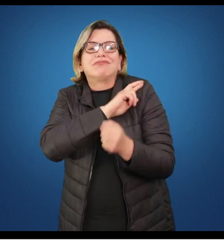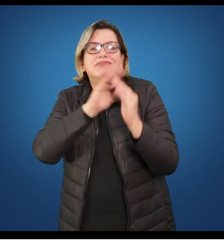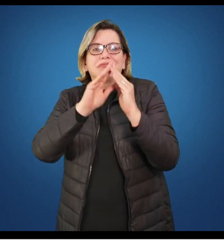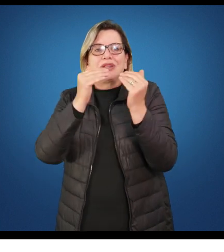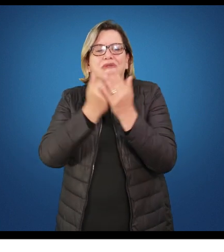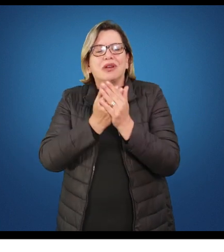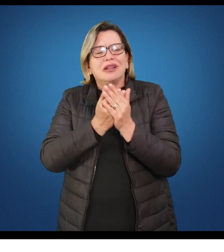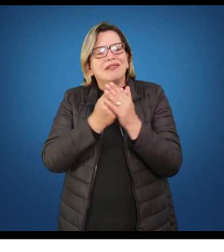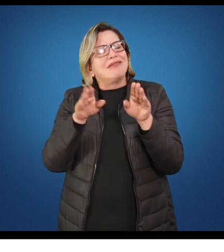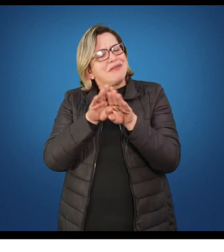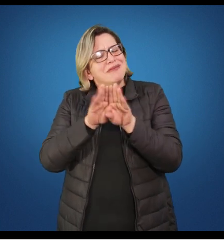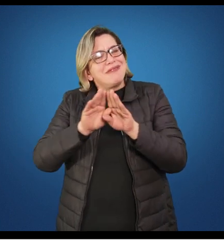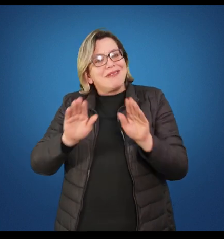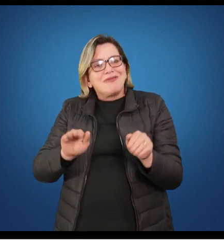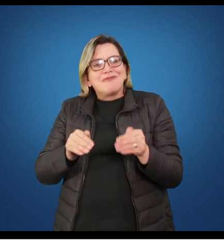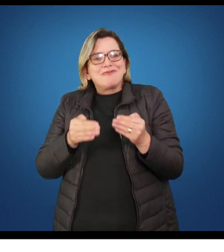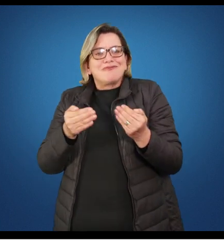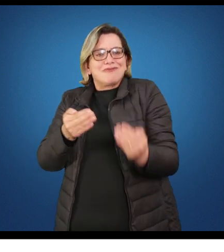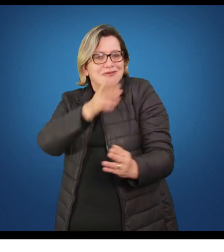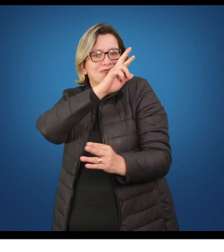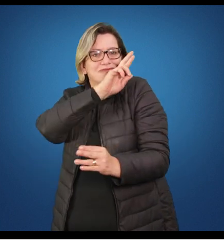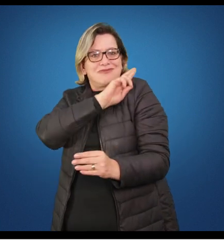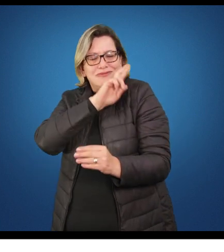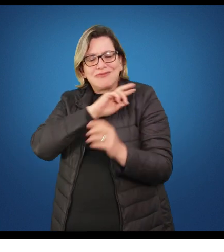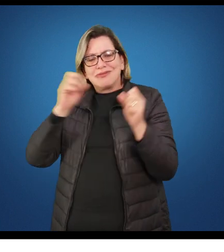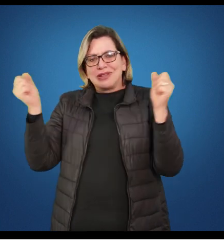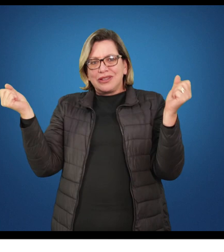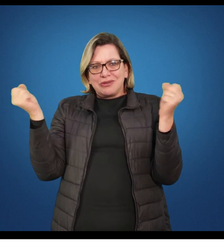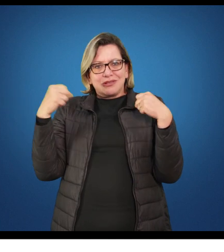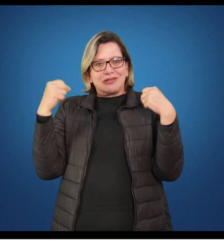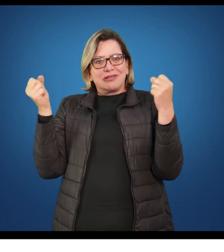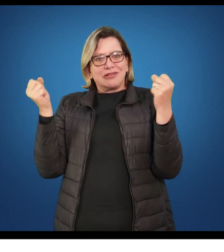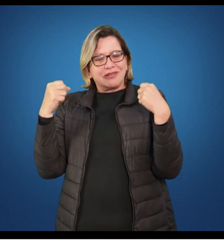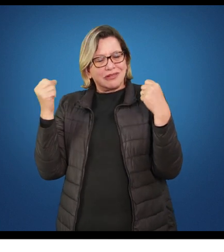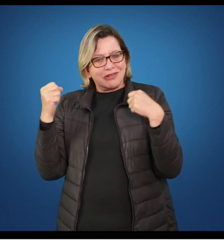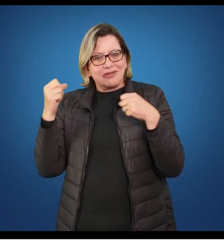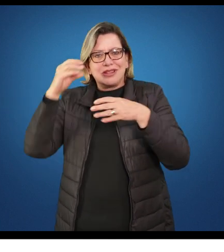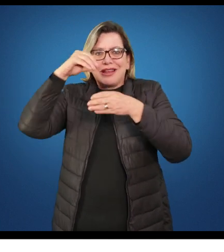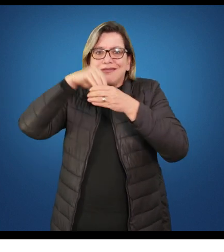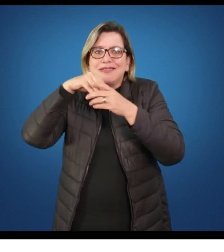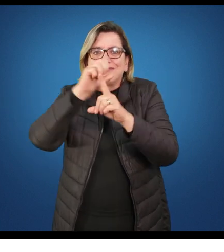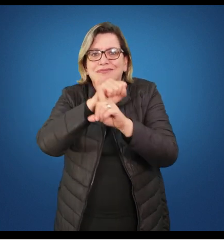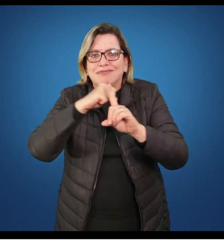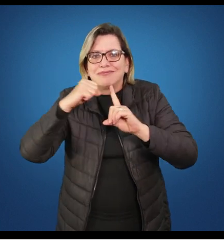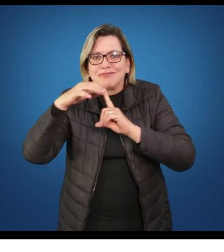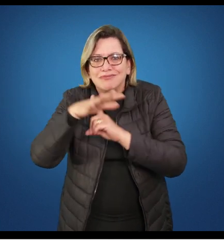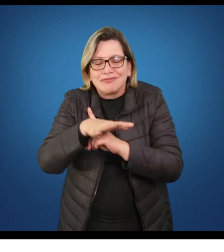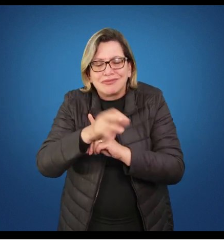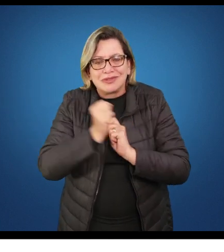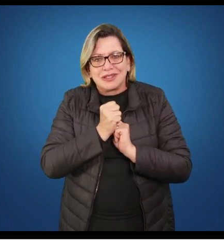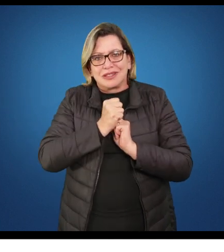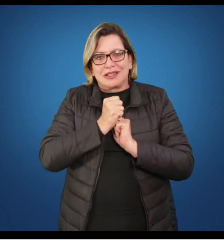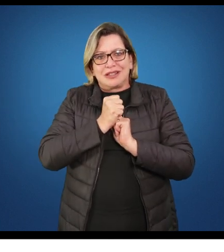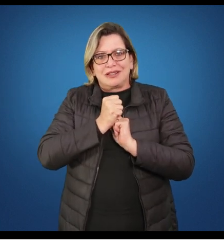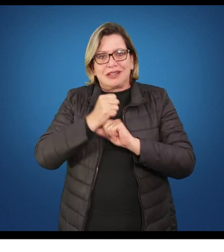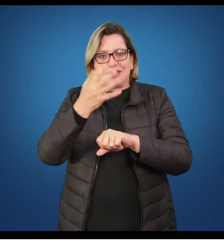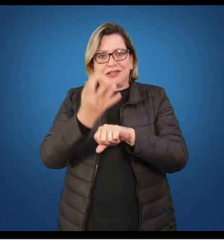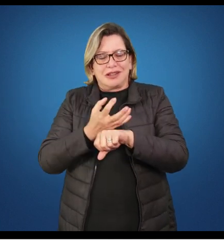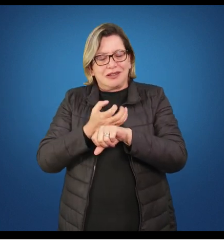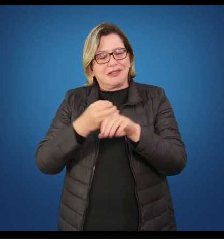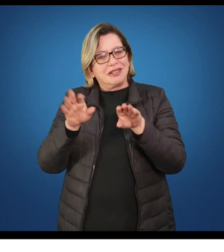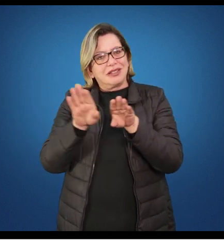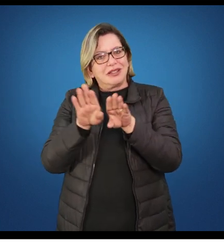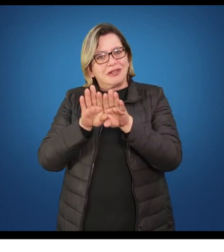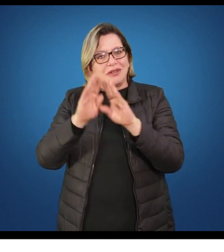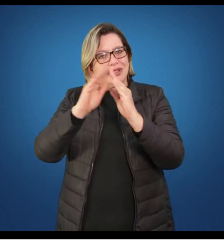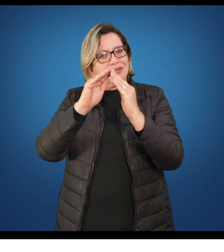Logo, qual é o papel da educação física nesse contexto em que ela está inserida? Então, a disciplina vai trazer também alguns estudos,